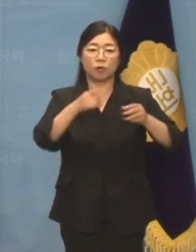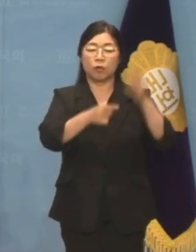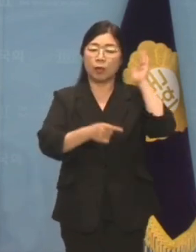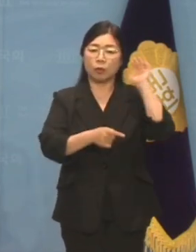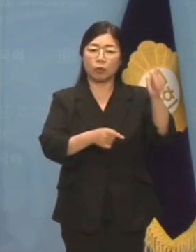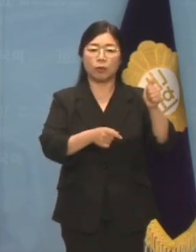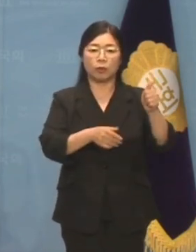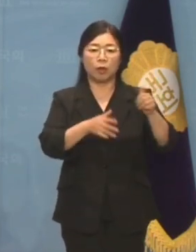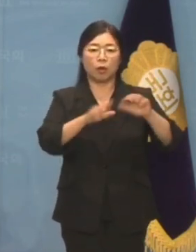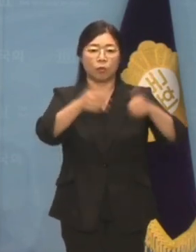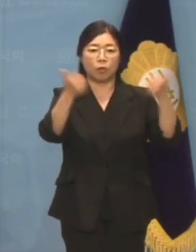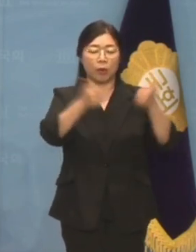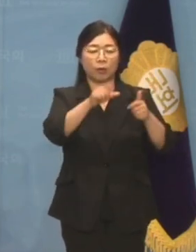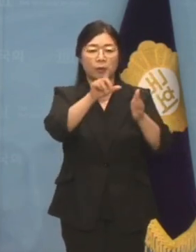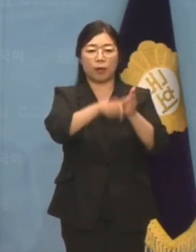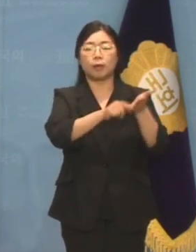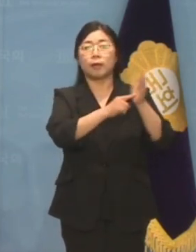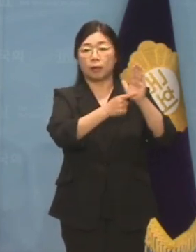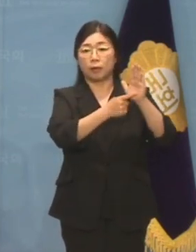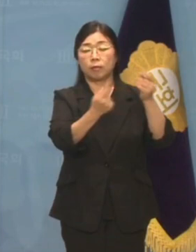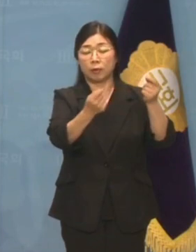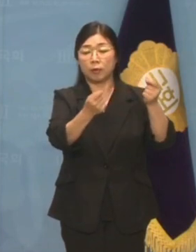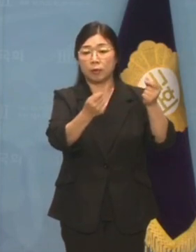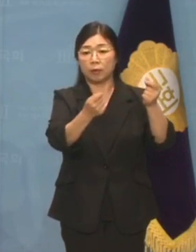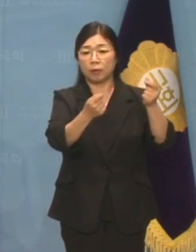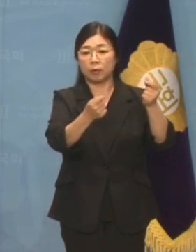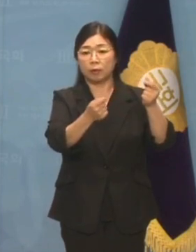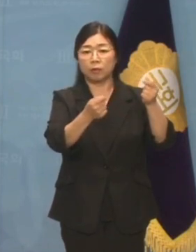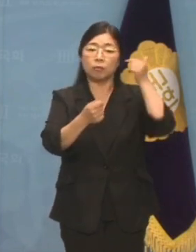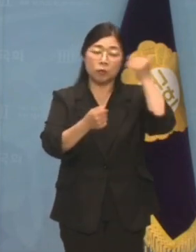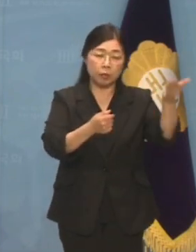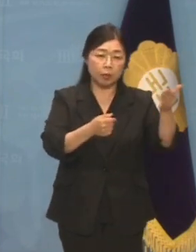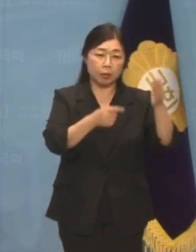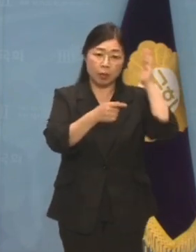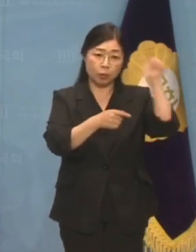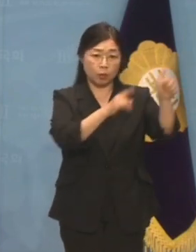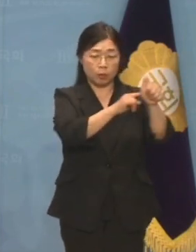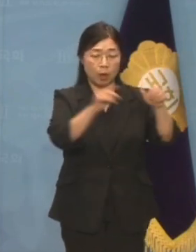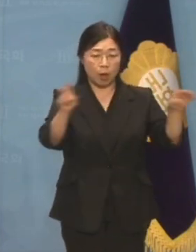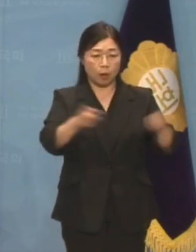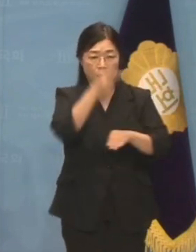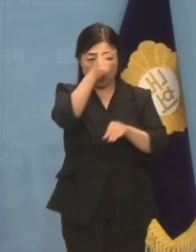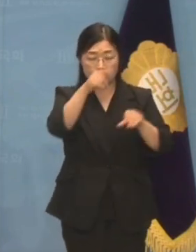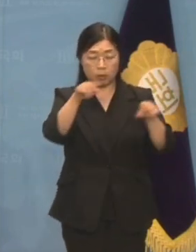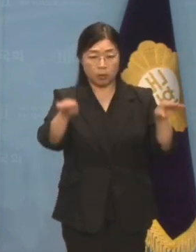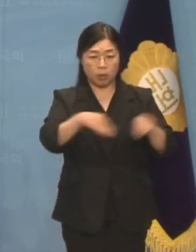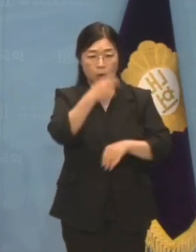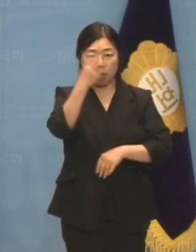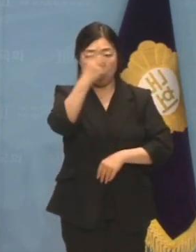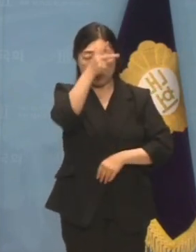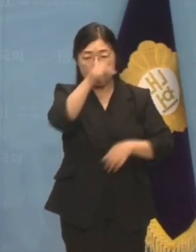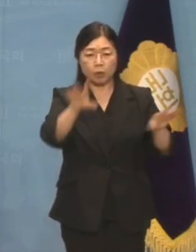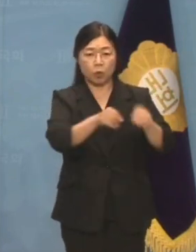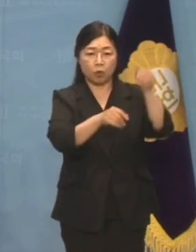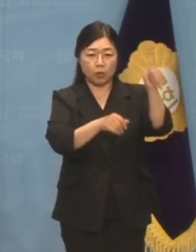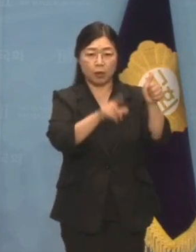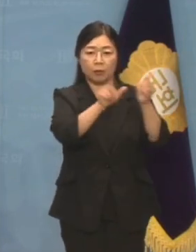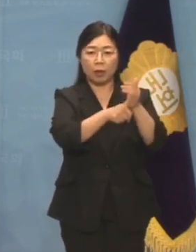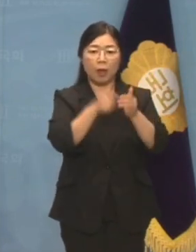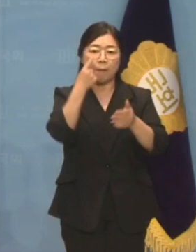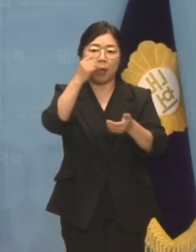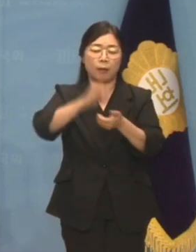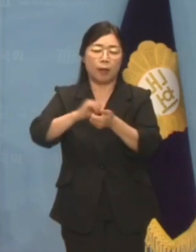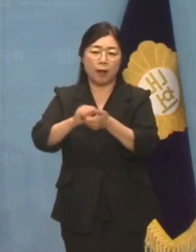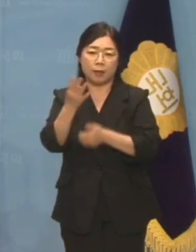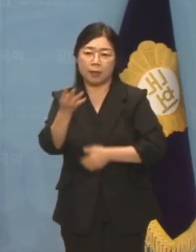발언입니다. 윤석열 대통령께 묻습니다. 자, 대통령께서 검찰총장 재직 시 매달 4억씩